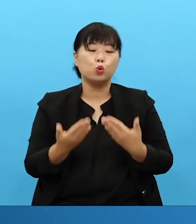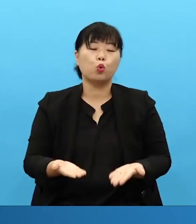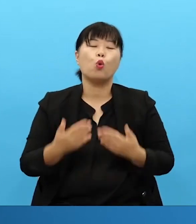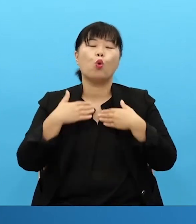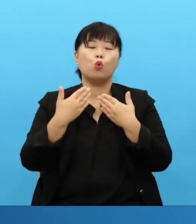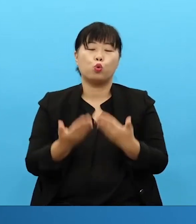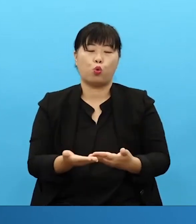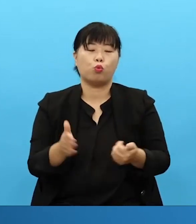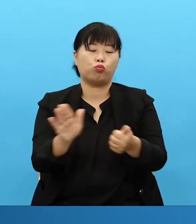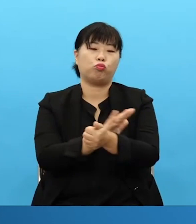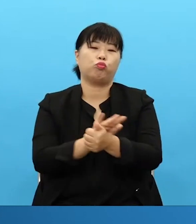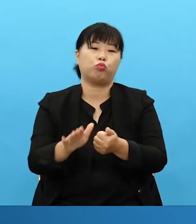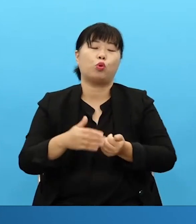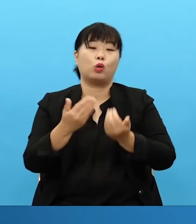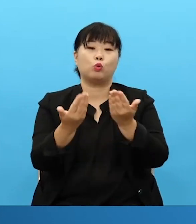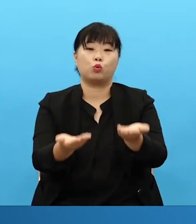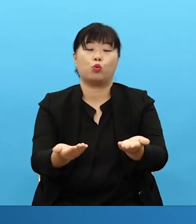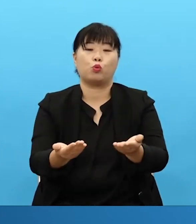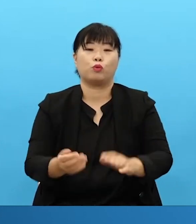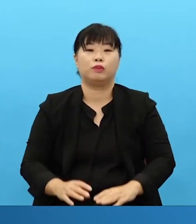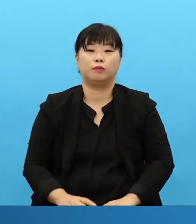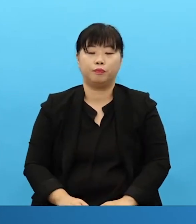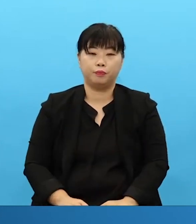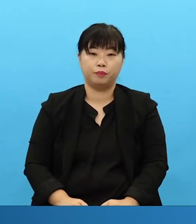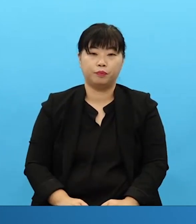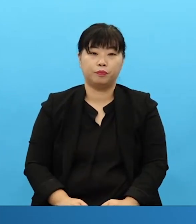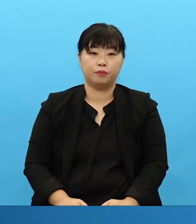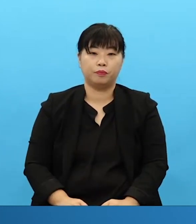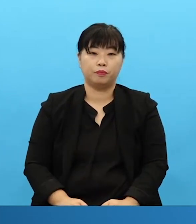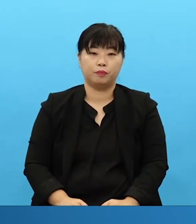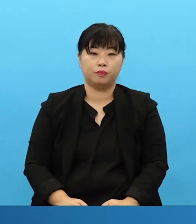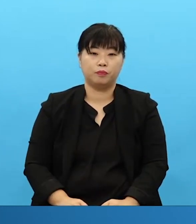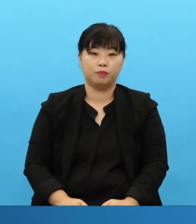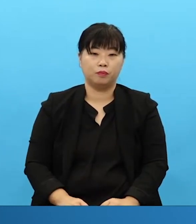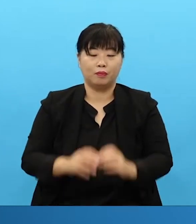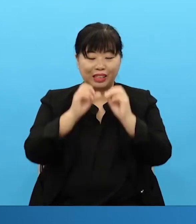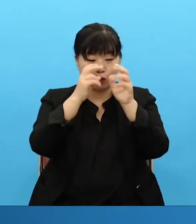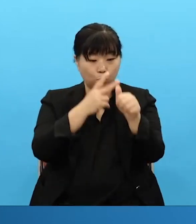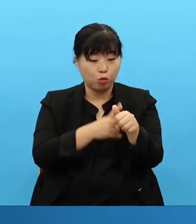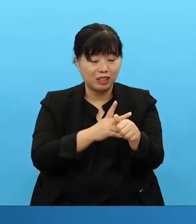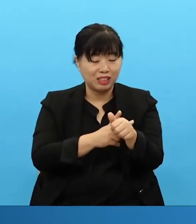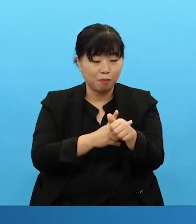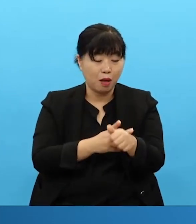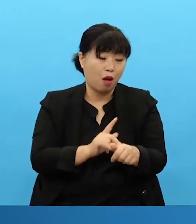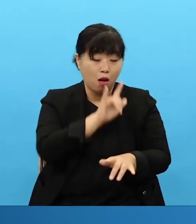And they're all traveling around the world so they're very high class. Even though they don't have much they're very high class.